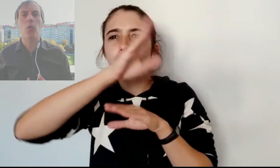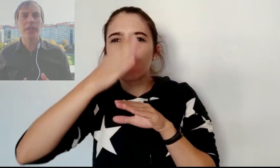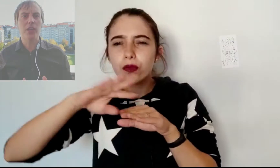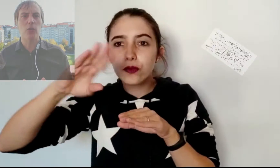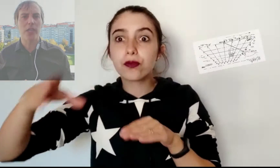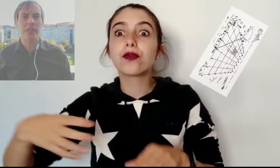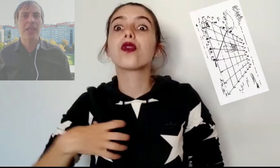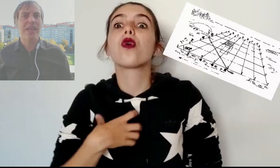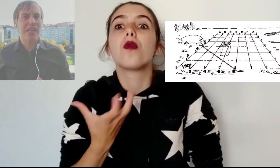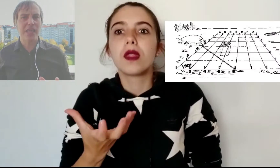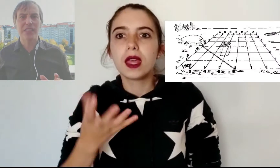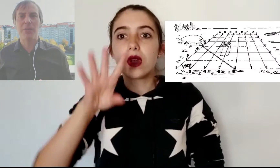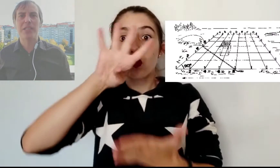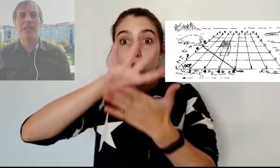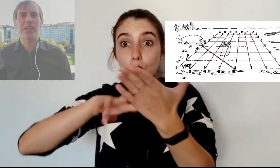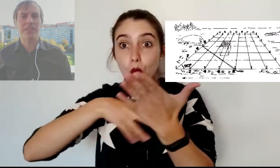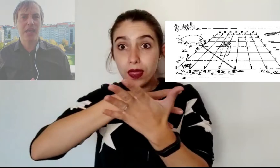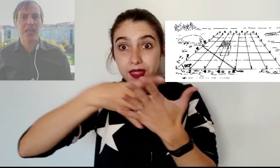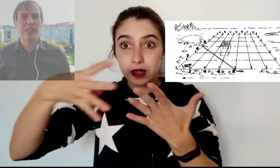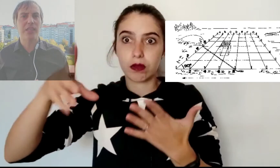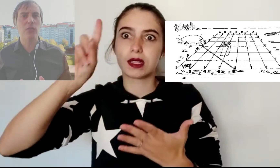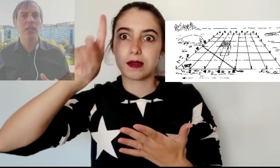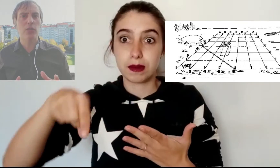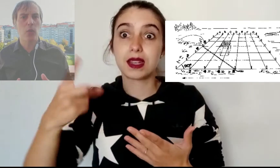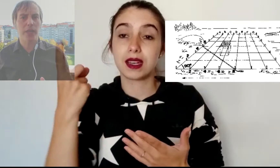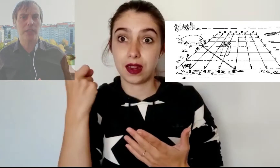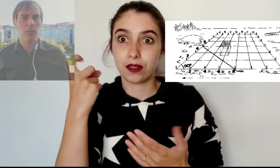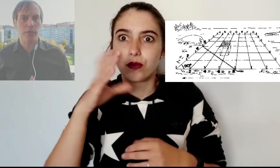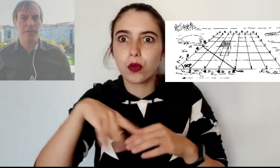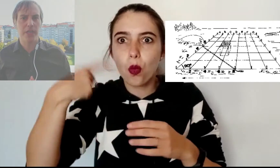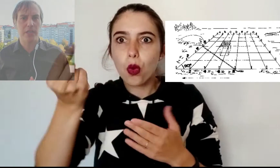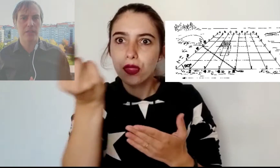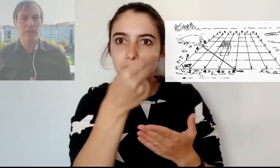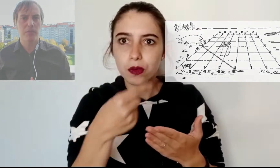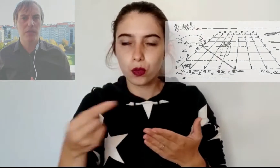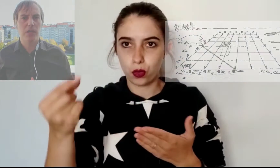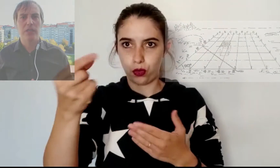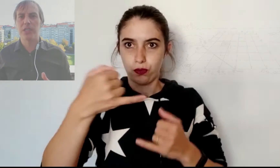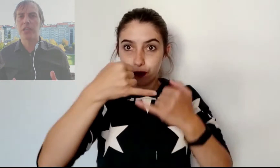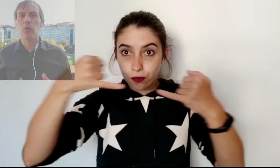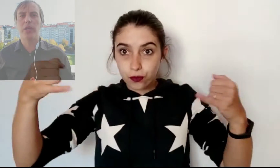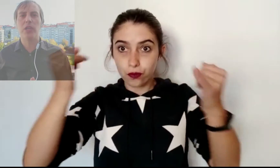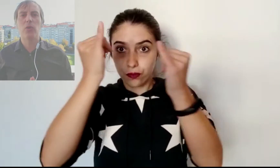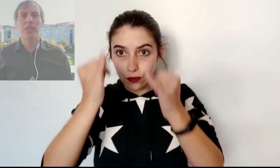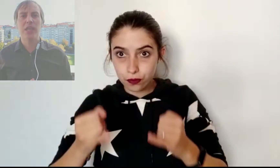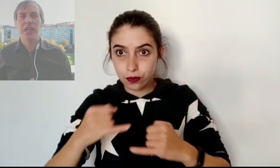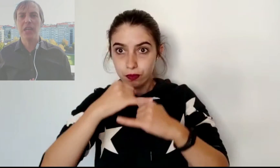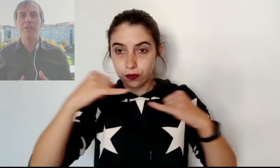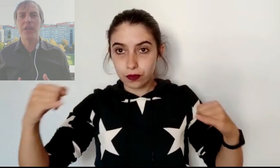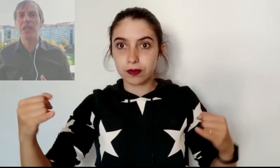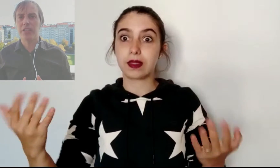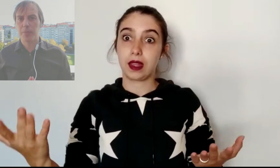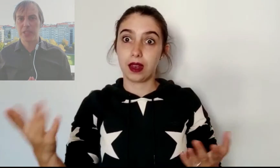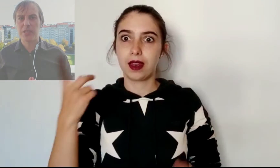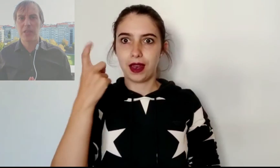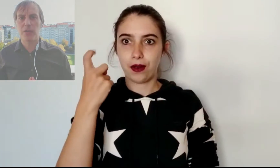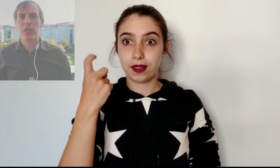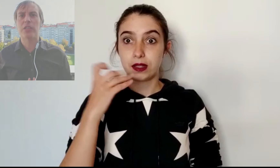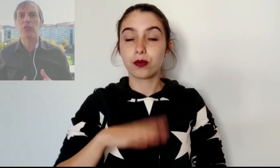cuadrículas, creadas a base de estacas y de unas cuerdas muy finas. Dichas cuadrículas eran fieles representaciones de